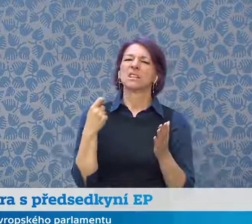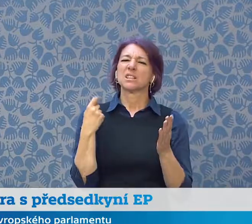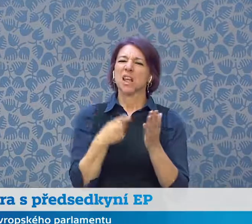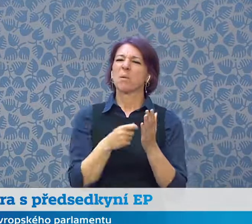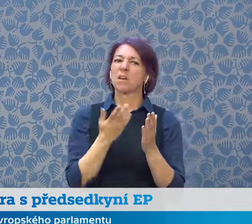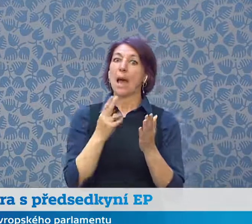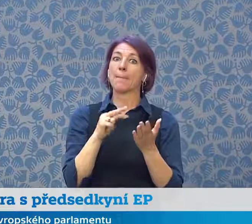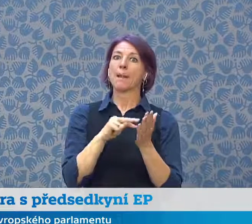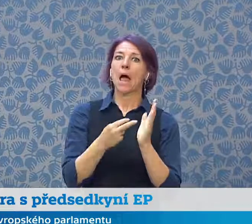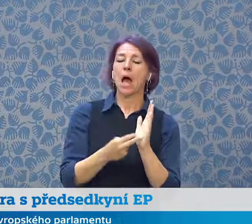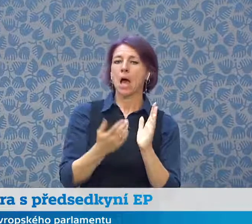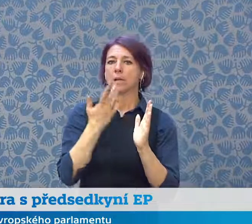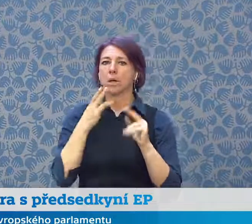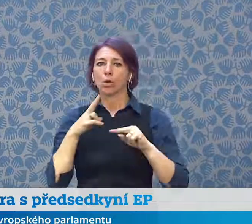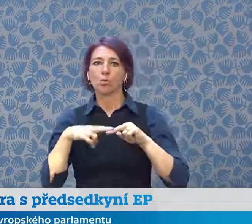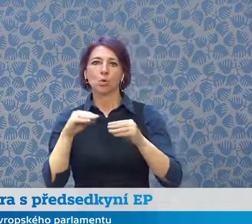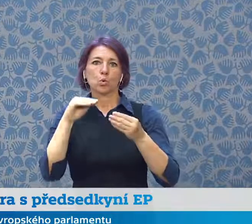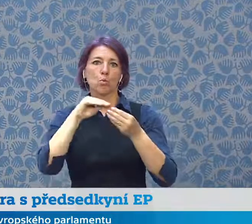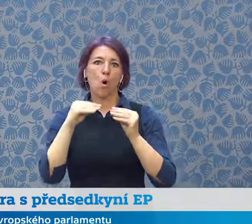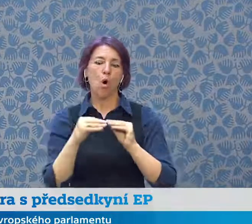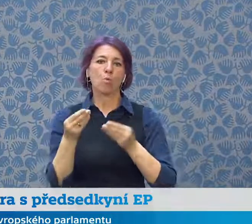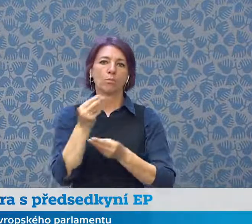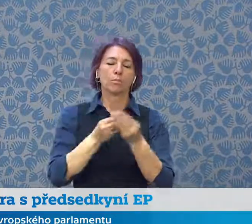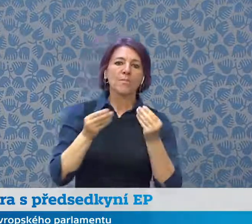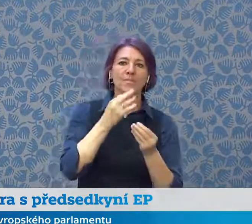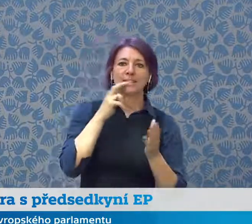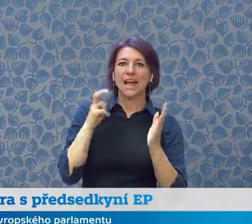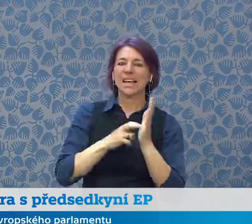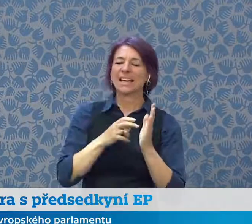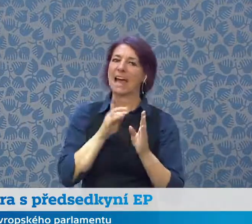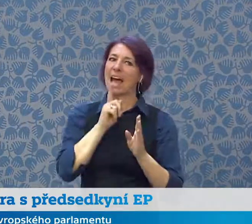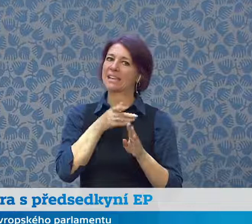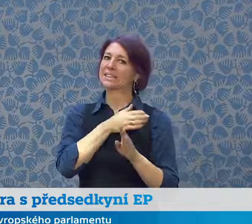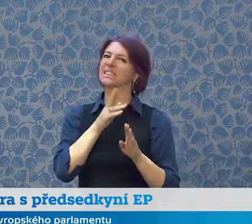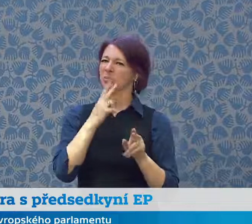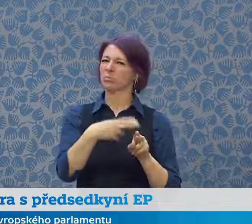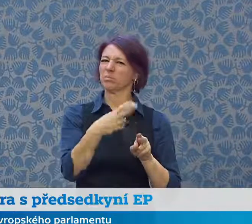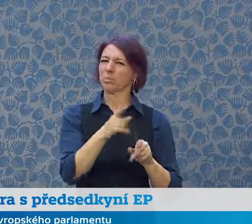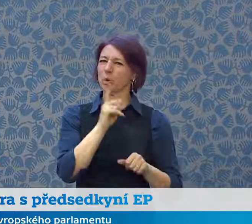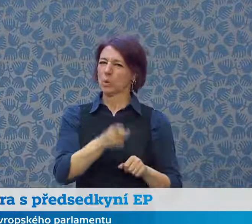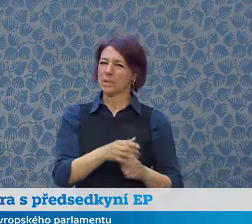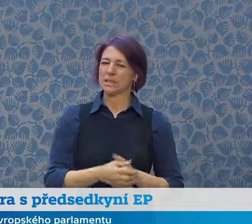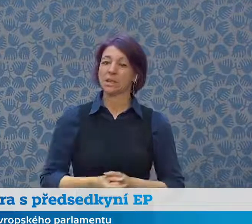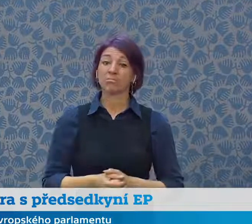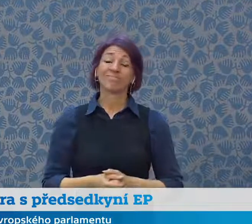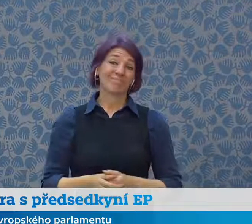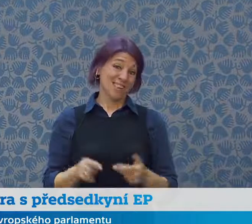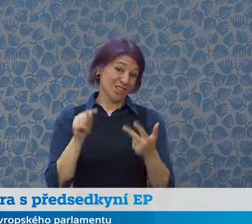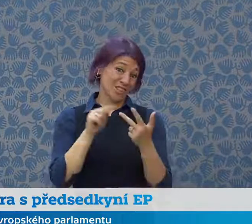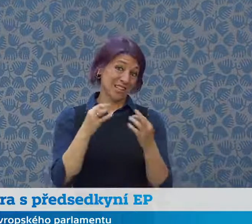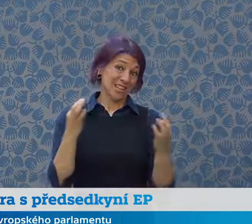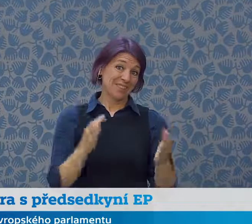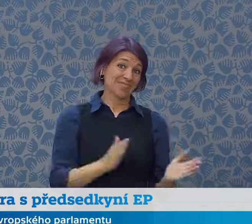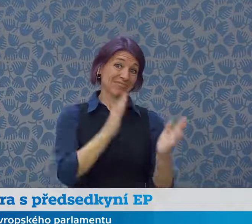trajektorii a možná ještě jedna věc, o které jsme tolik dnes nemluvili, ale hrozí nám tady také potravinová